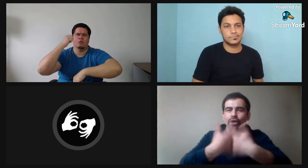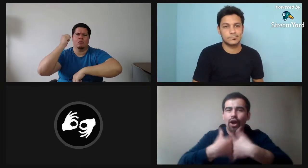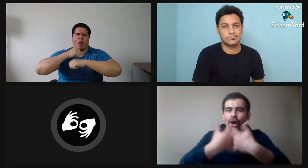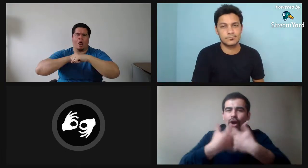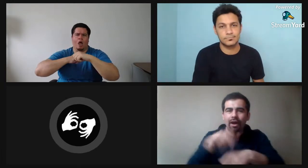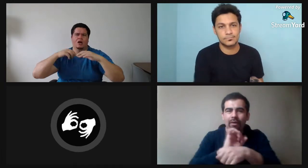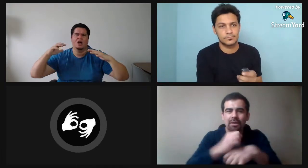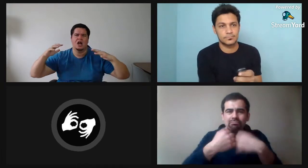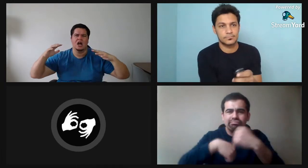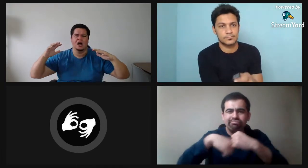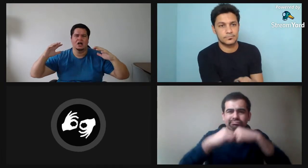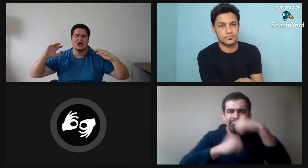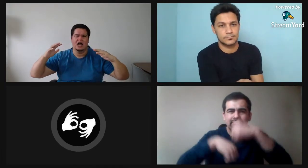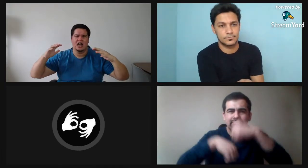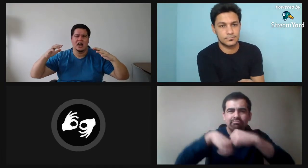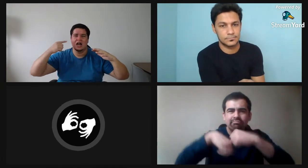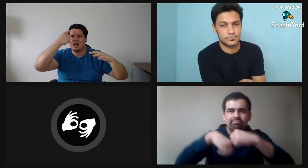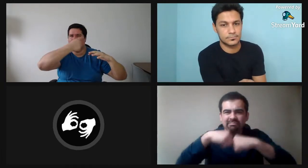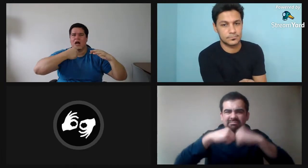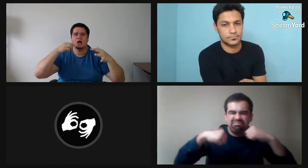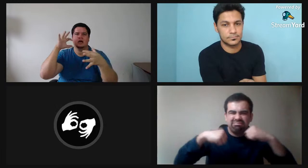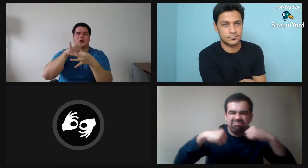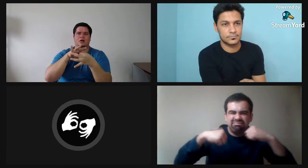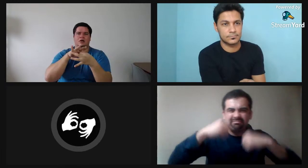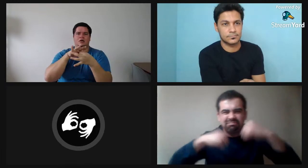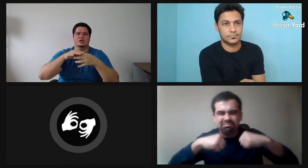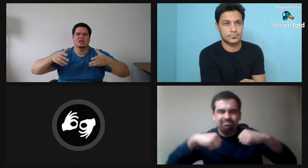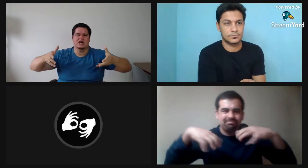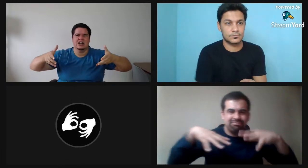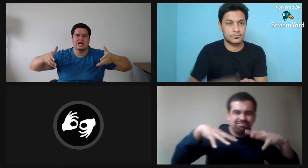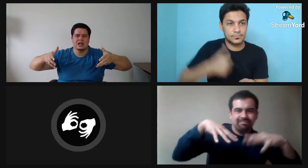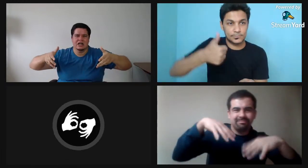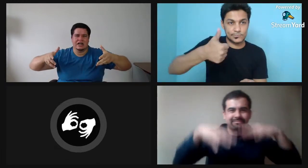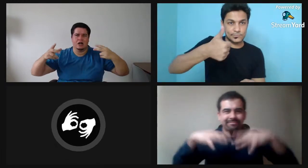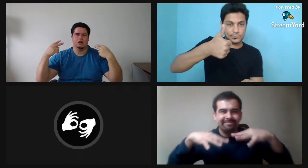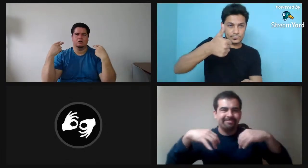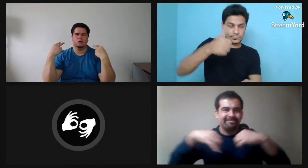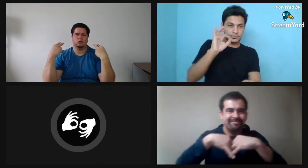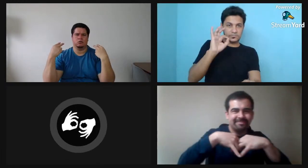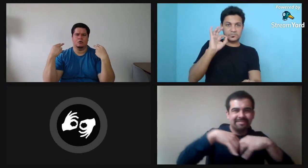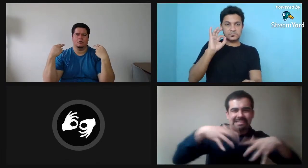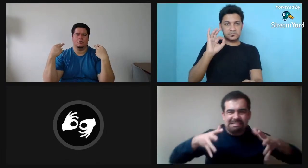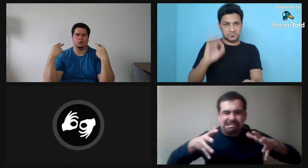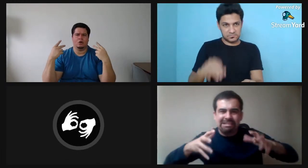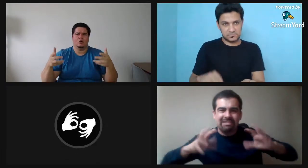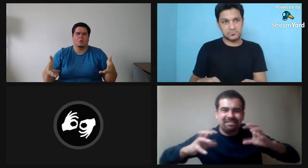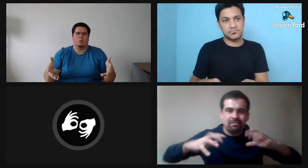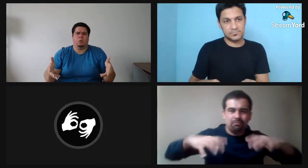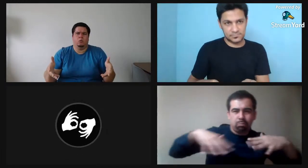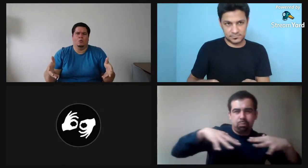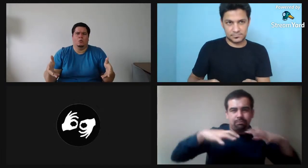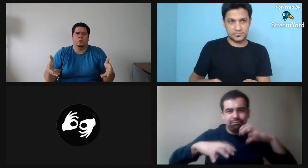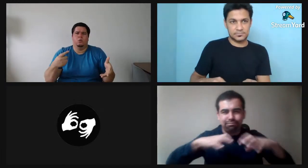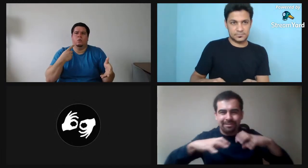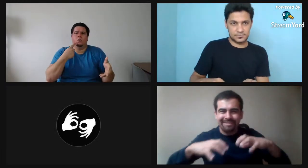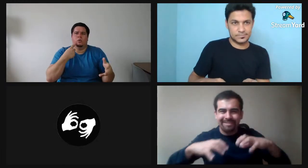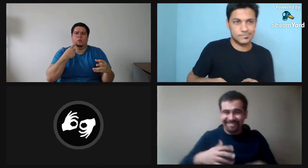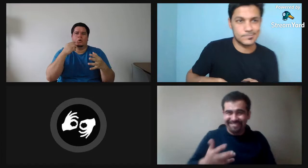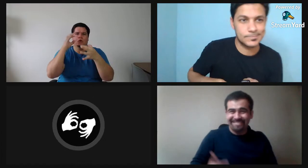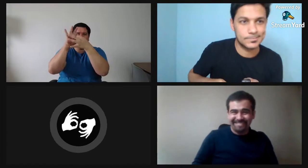Puedo asociarla al movimiento del motor. Por ejemplo, cuando hace, no sé, ciertas vibraciones. Tiene cierto ruido. Yo puedo